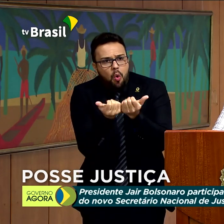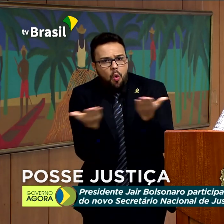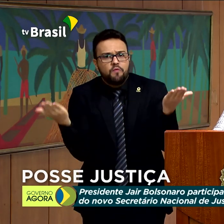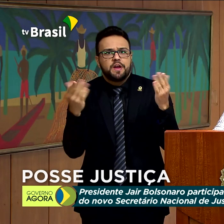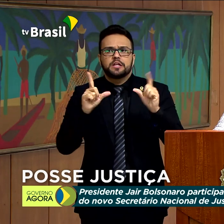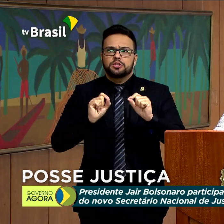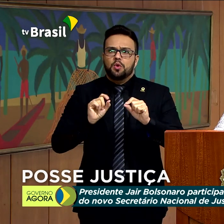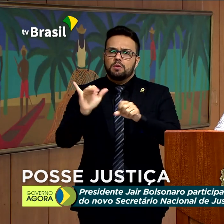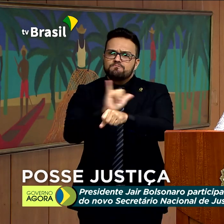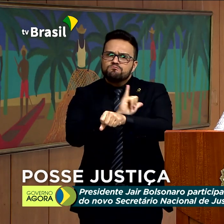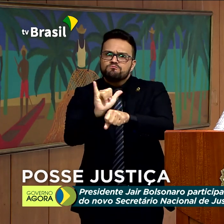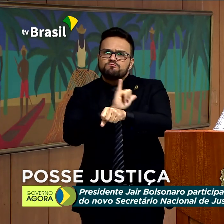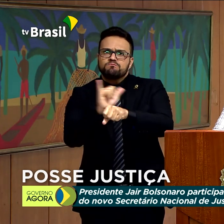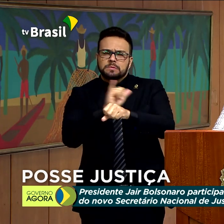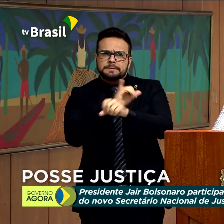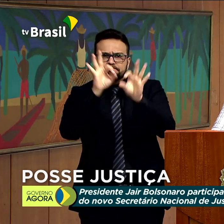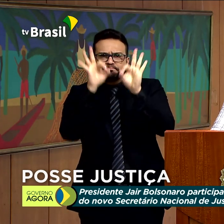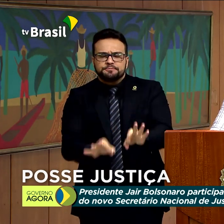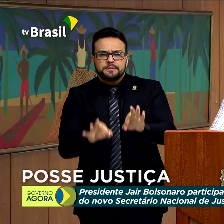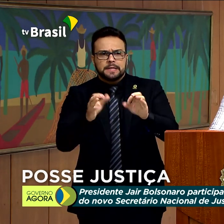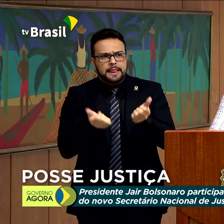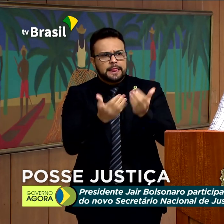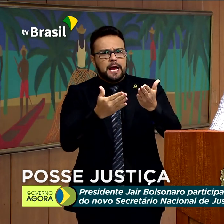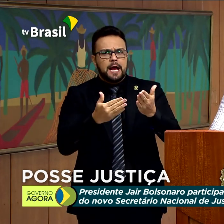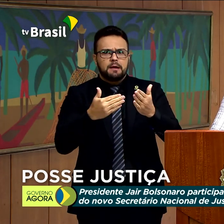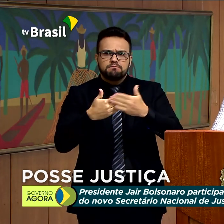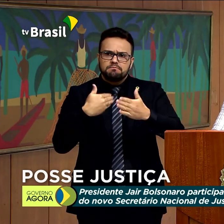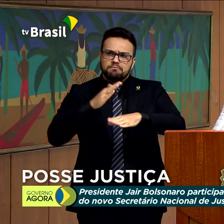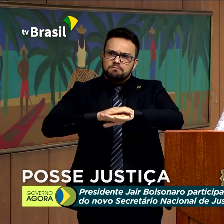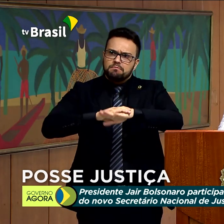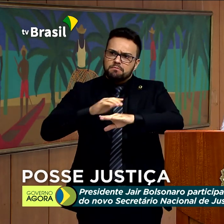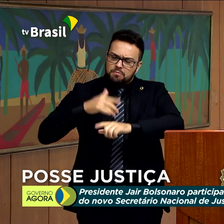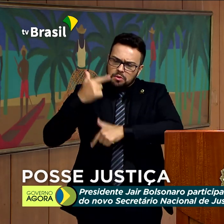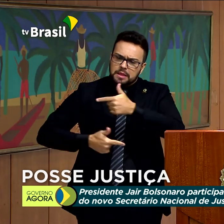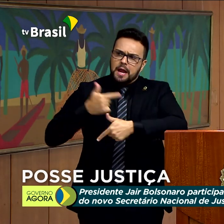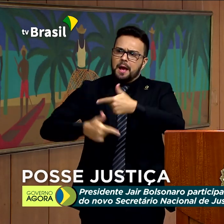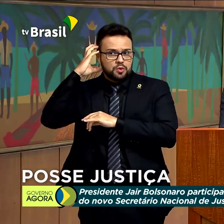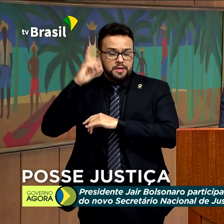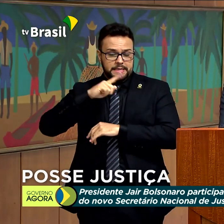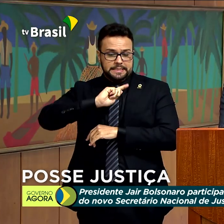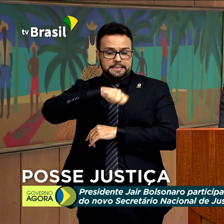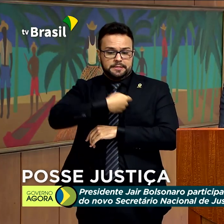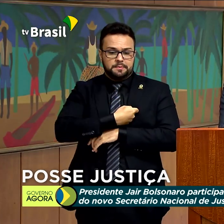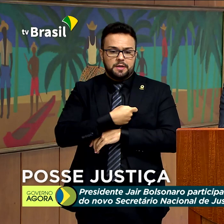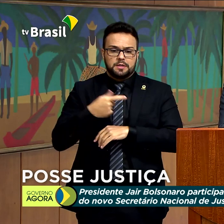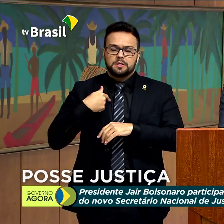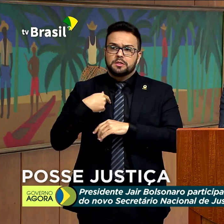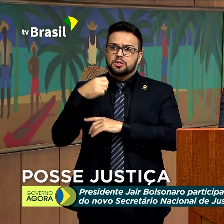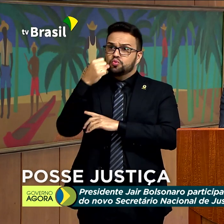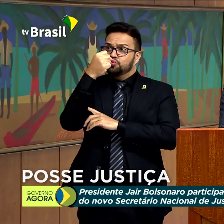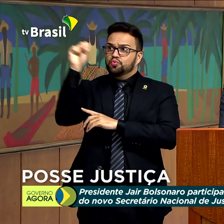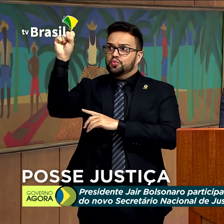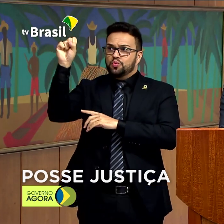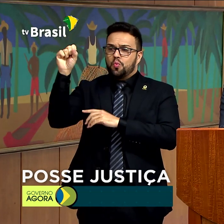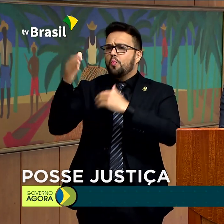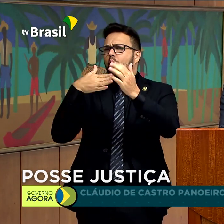ferramentas certas para que possam desenvolver suas habilidades sem barreiras. O sucesso de qualquer pessoa,